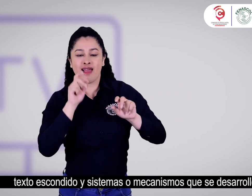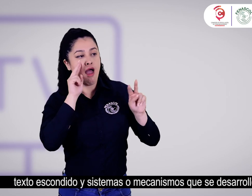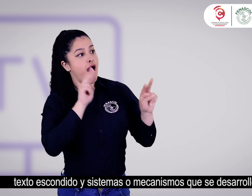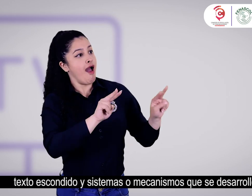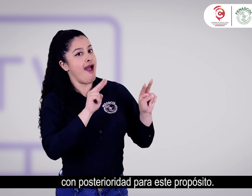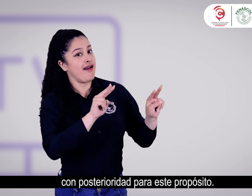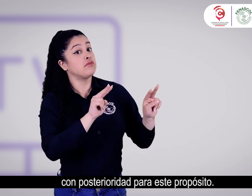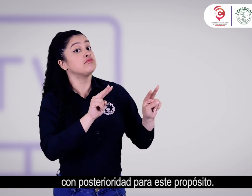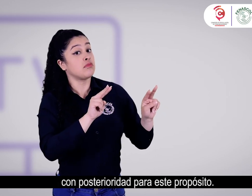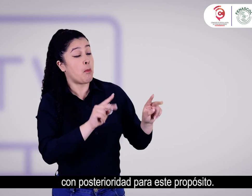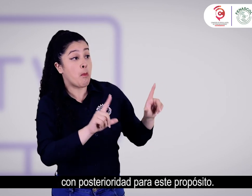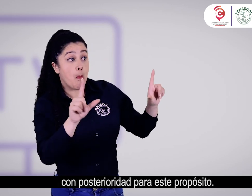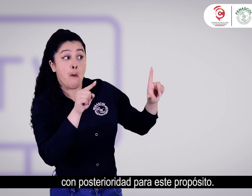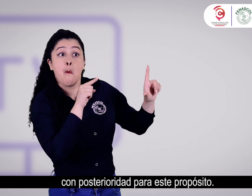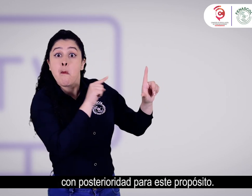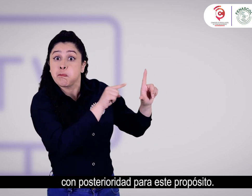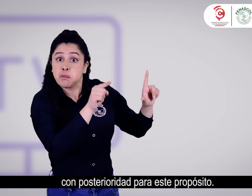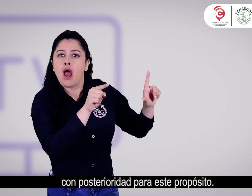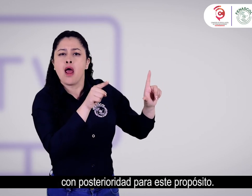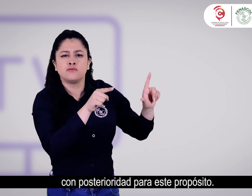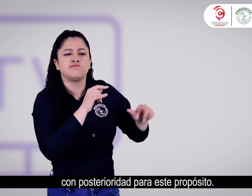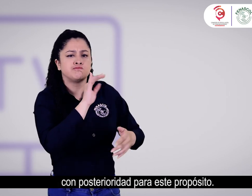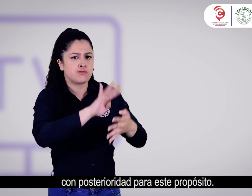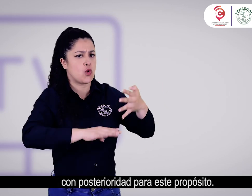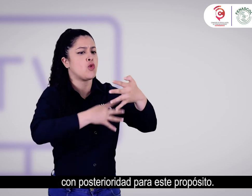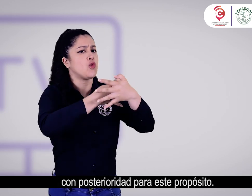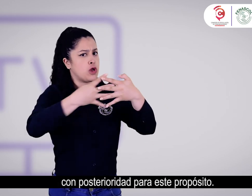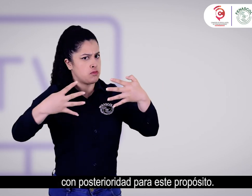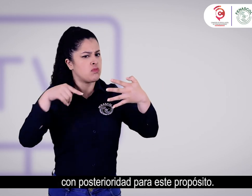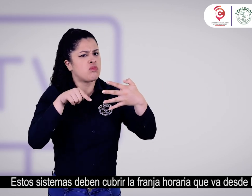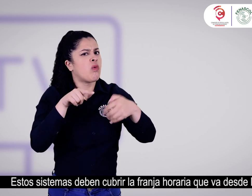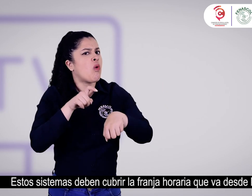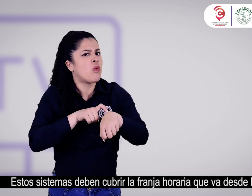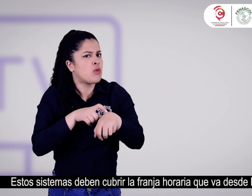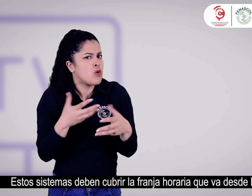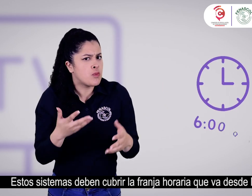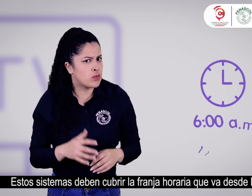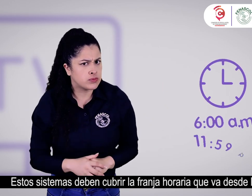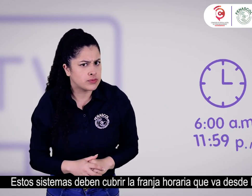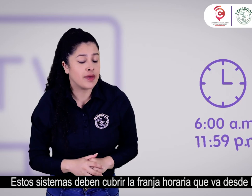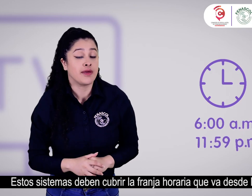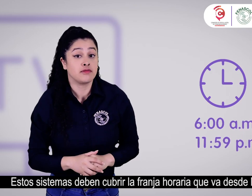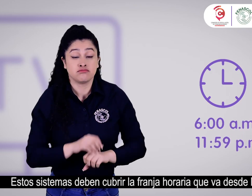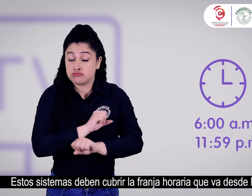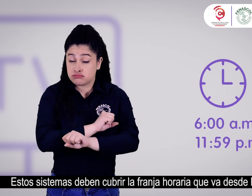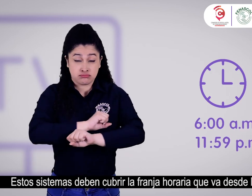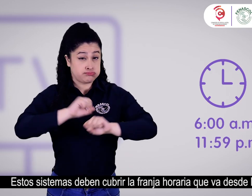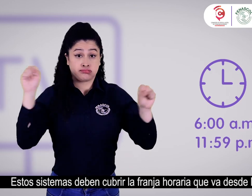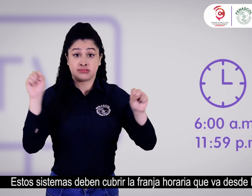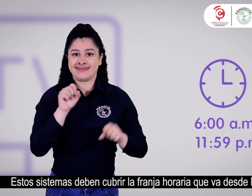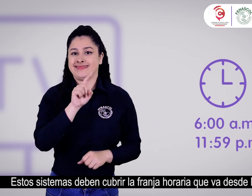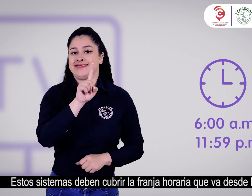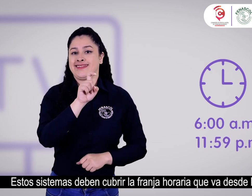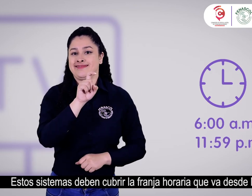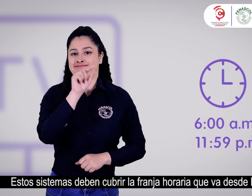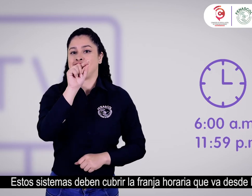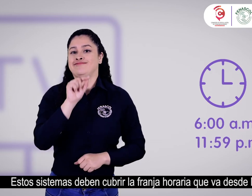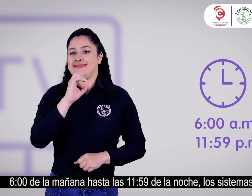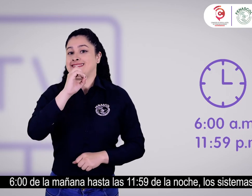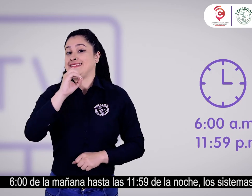desarrollen con posterioridad para este propósito. Estos sistemas deben cubrir la franja horaria que va desde las 6